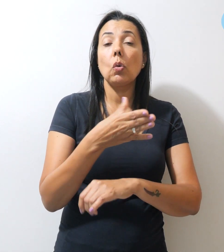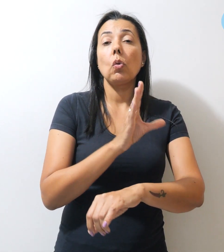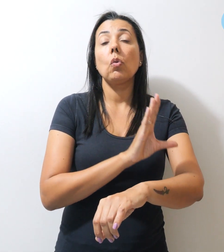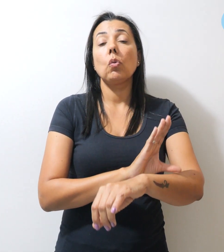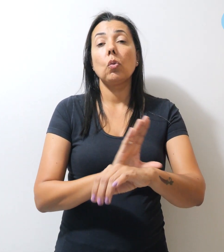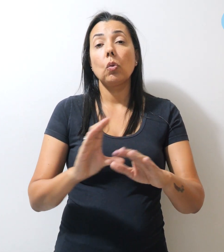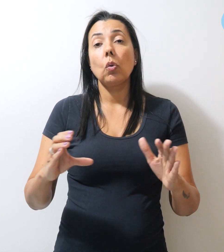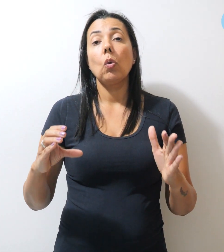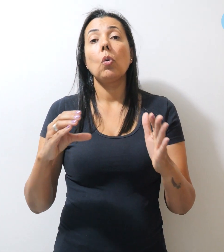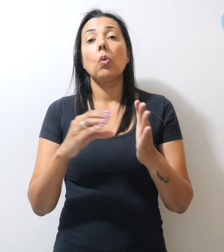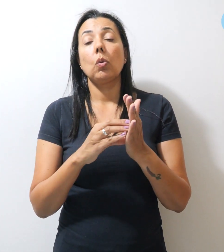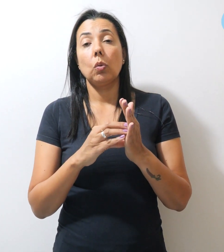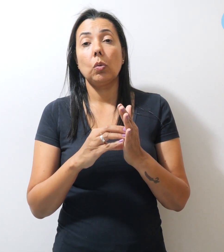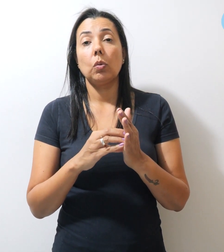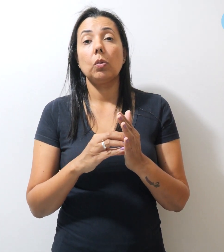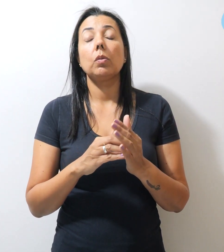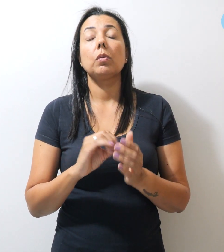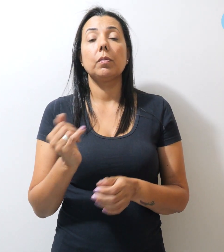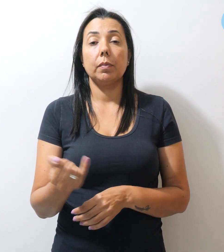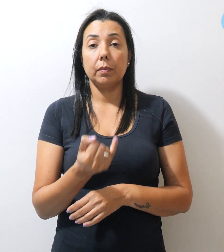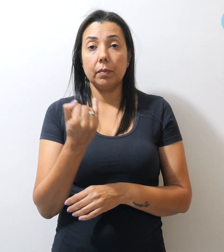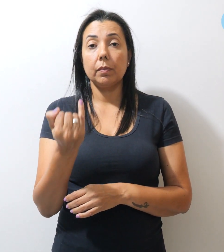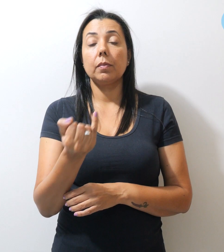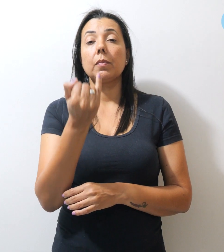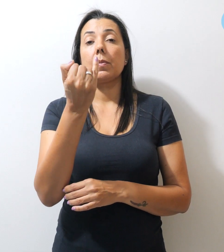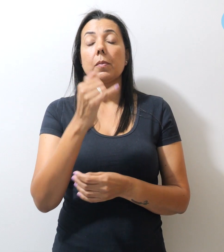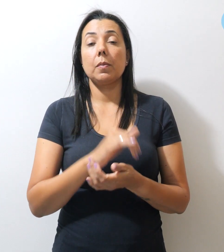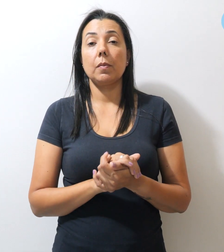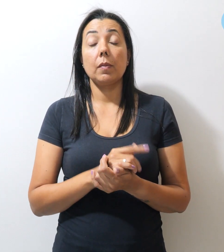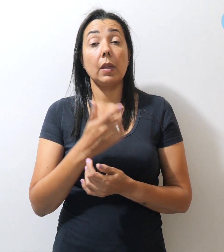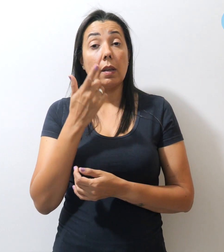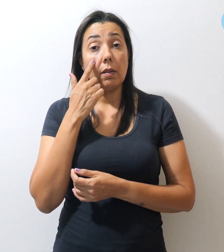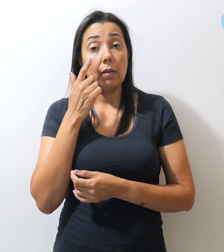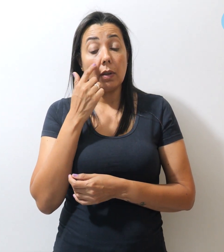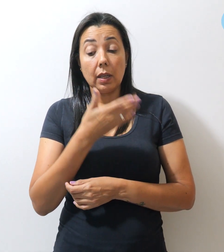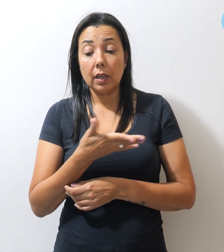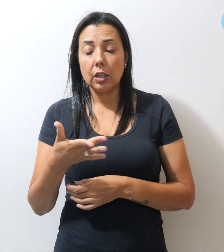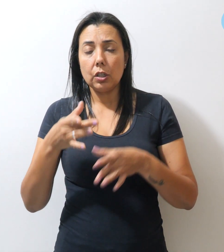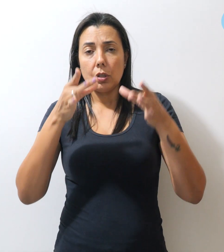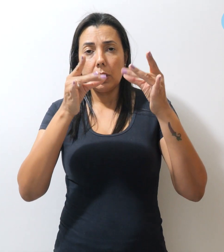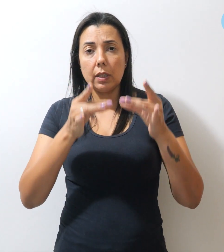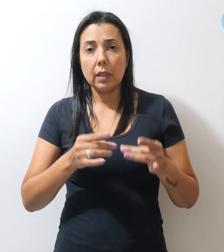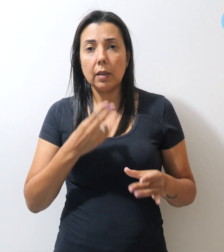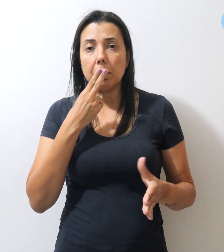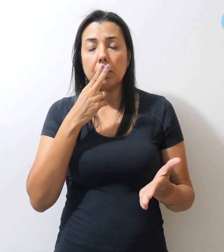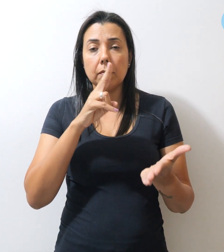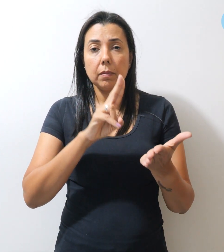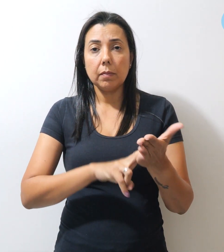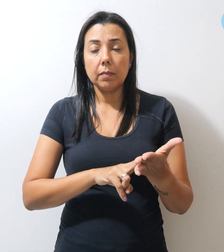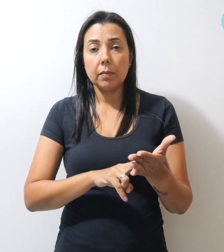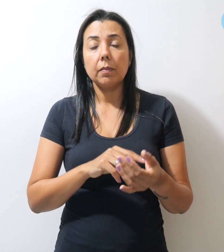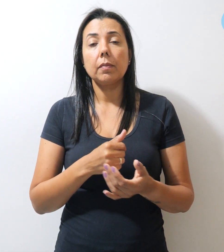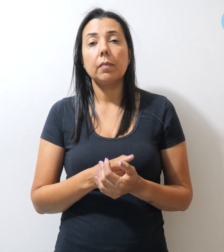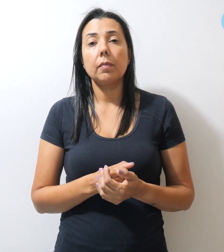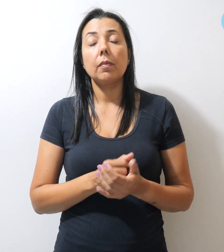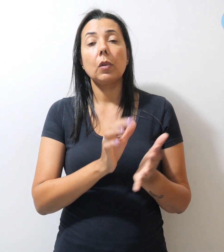concurso público é importante. Confira a íntegra da carta. A comissão dos